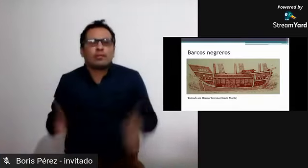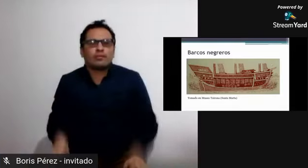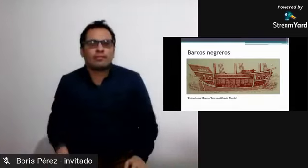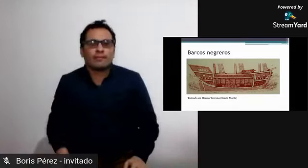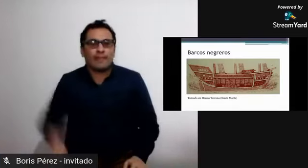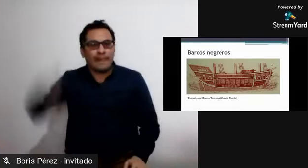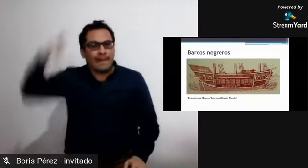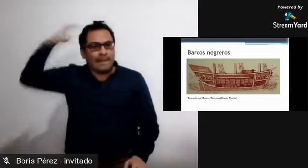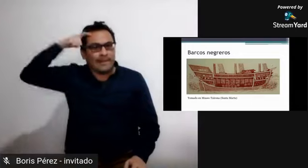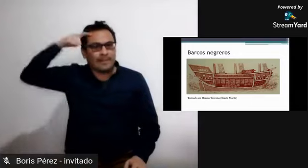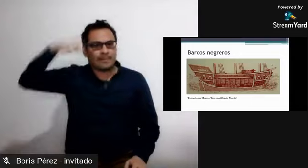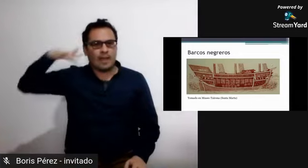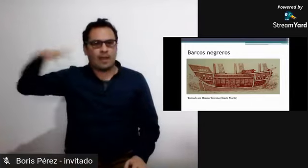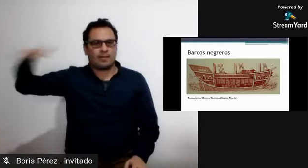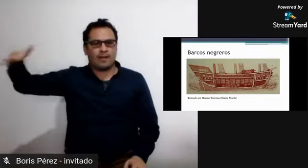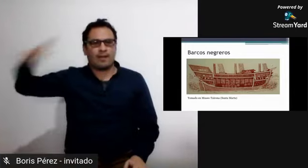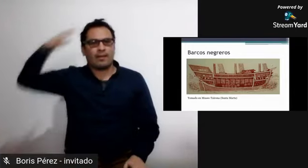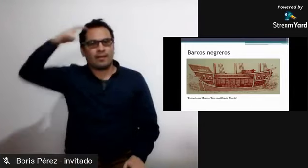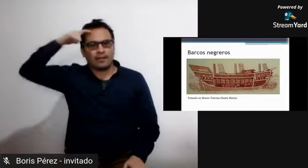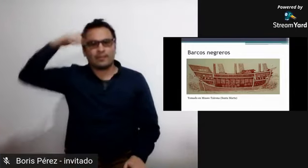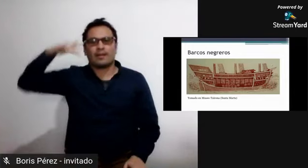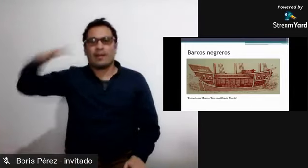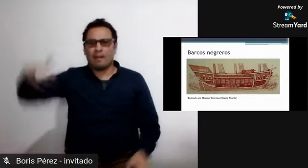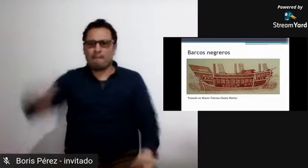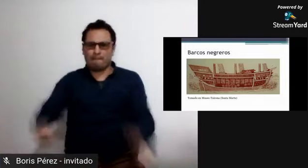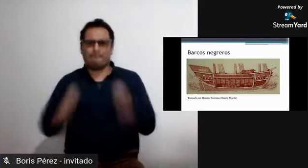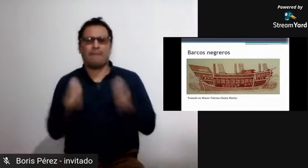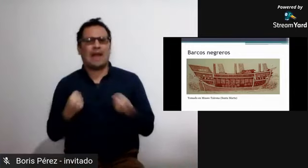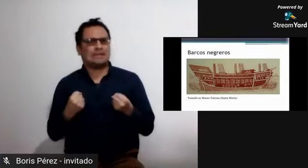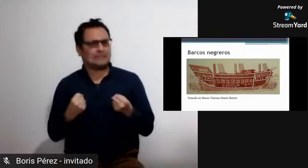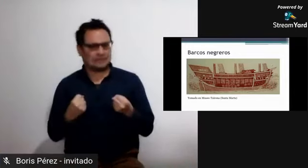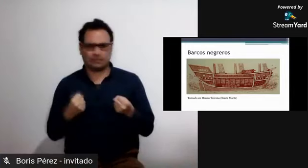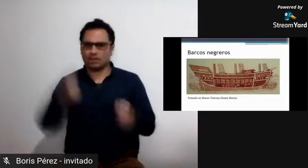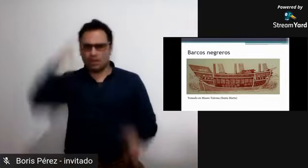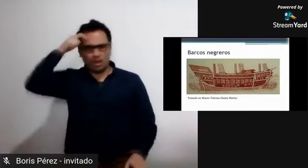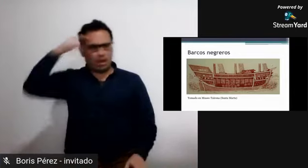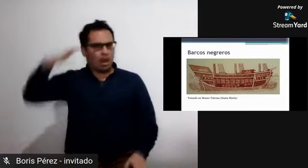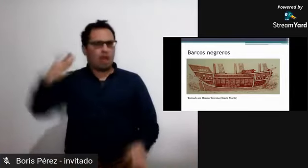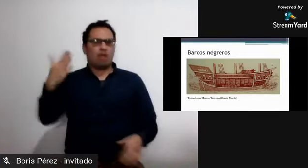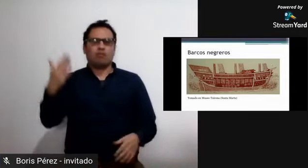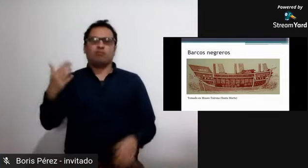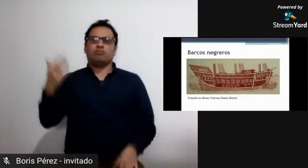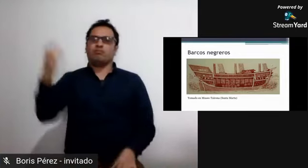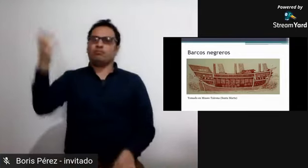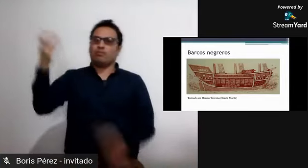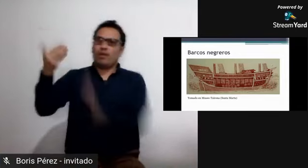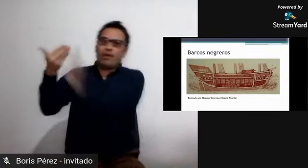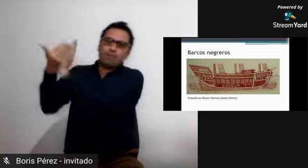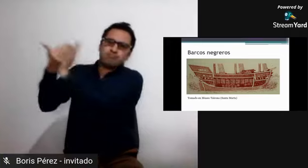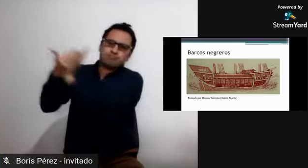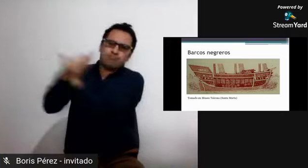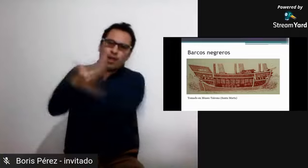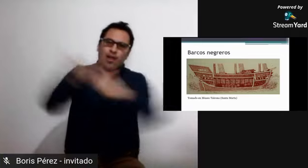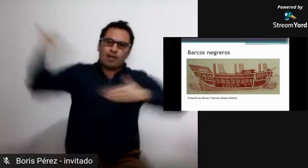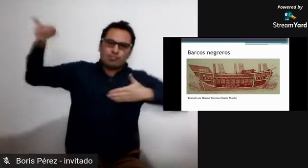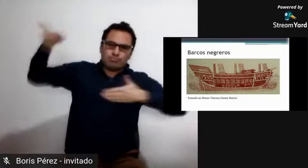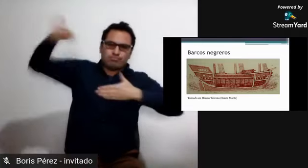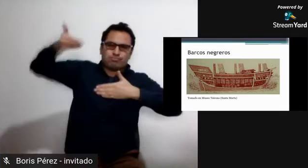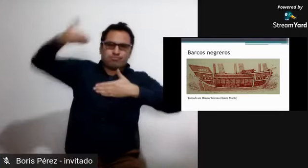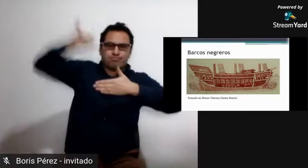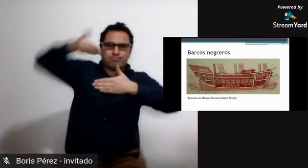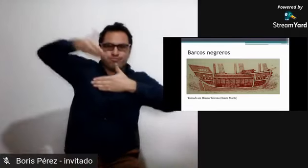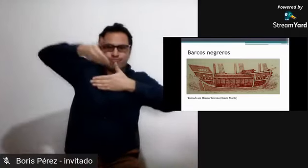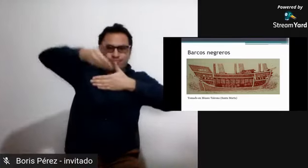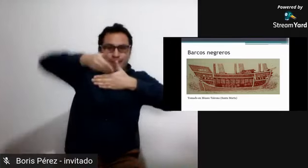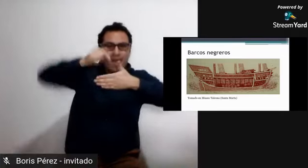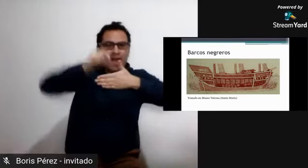un territorio extranjero donde va a ser comercializado entonces cuando llegaron acá a américa llegaron algunos muchos de